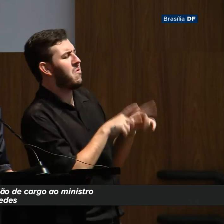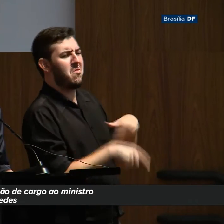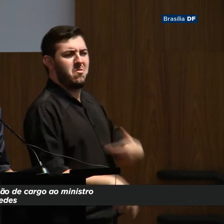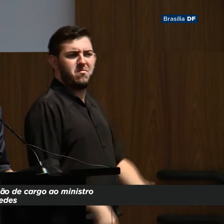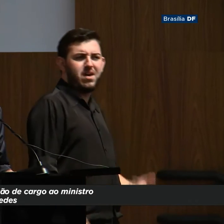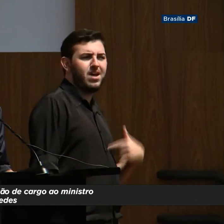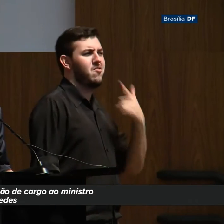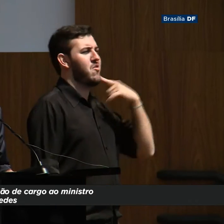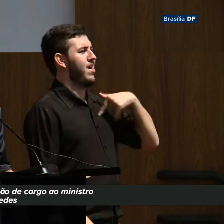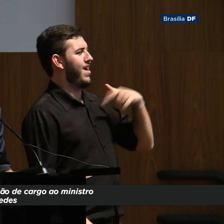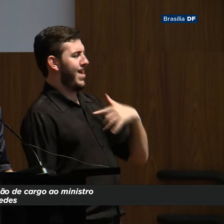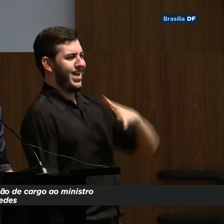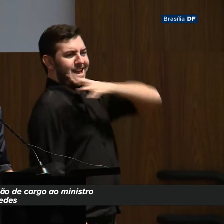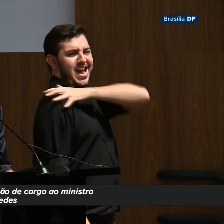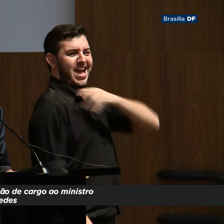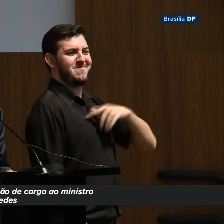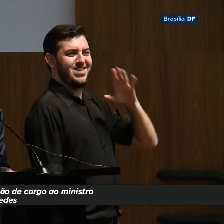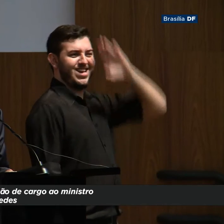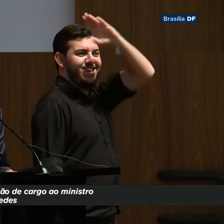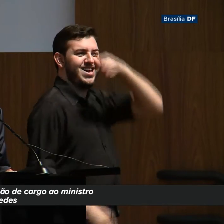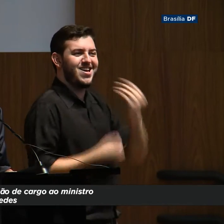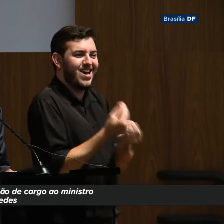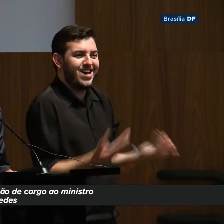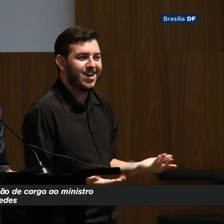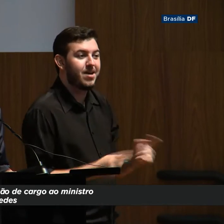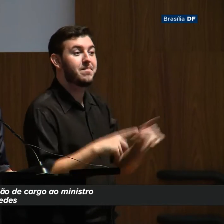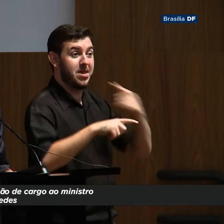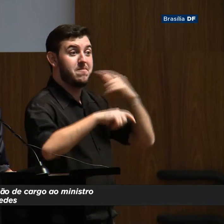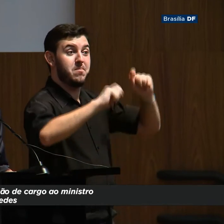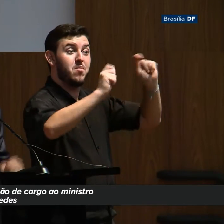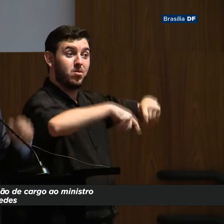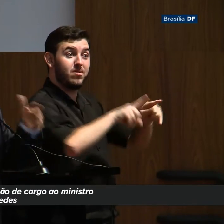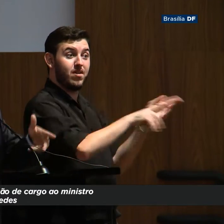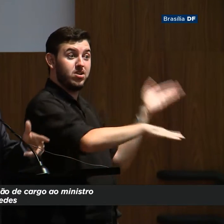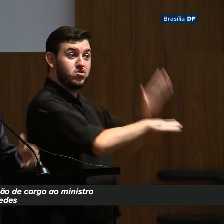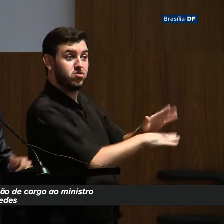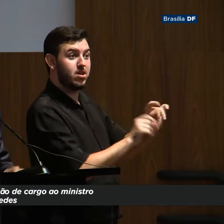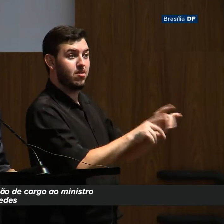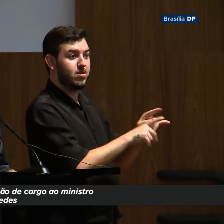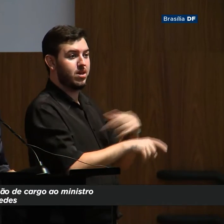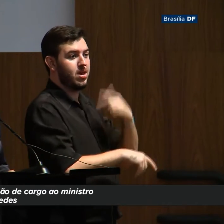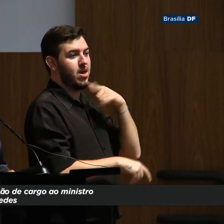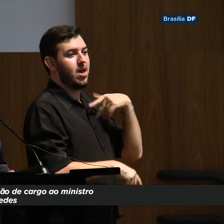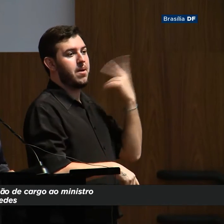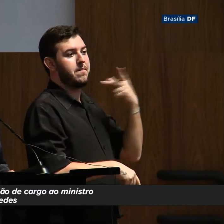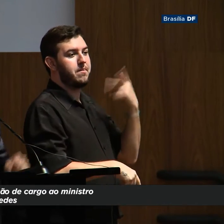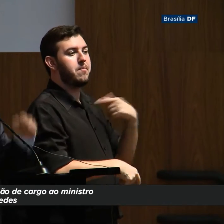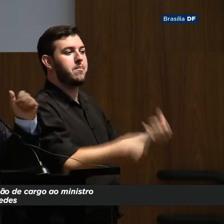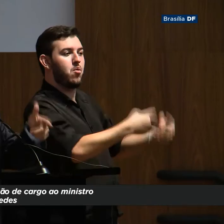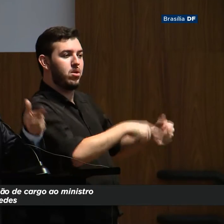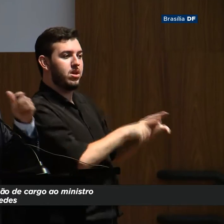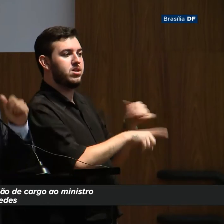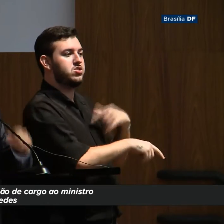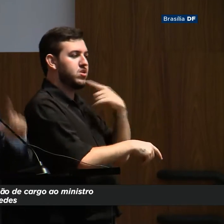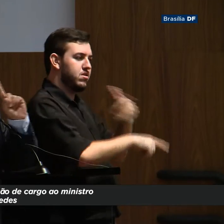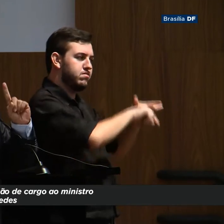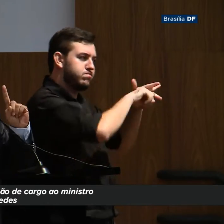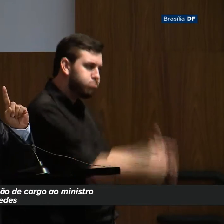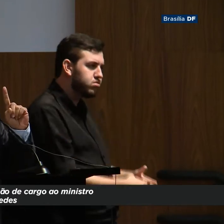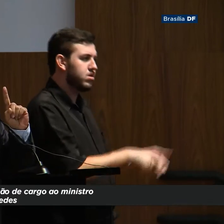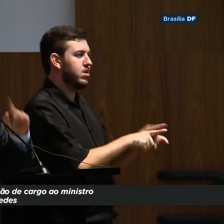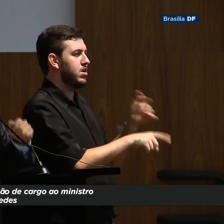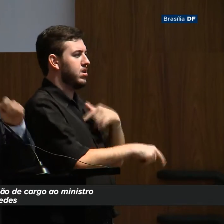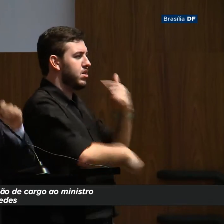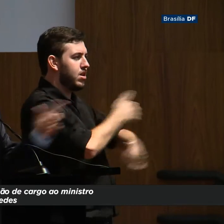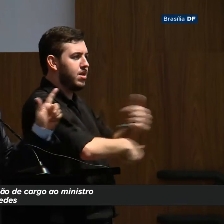pode ser o caminho da reabilitação da classe política, assumindo o comando orçamentário, assumindo o ônus e